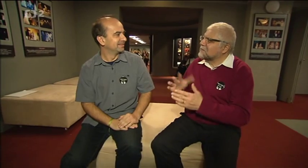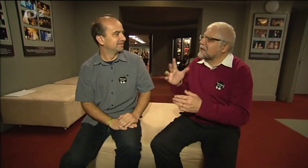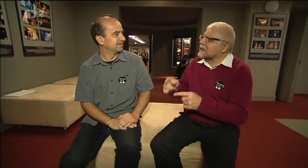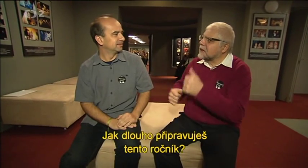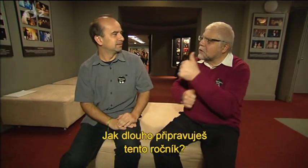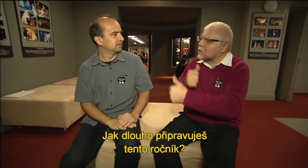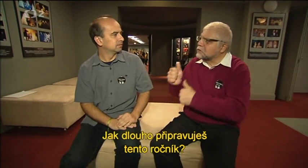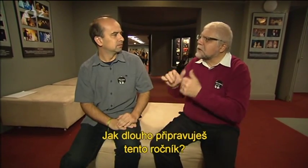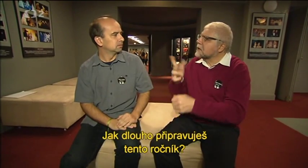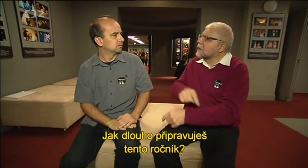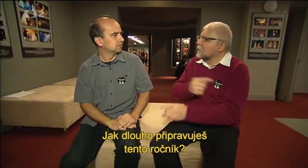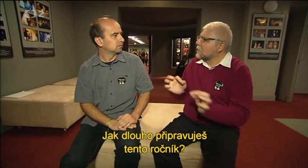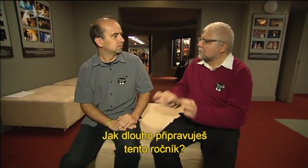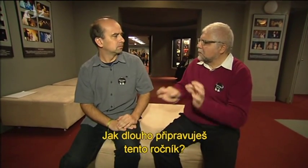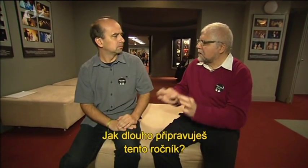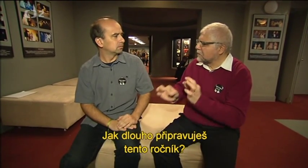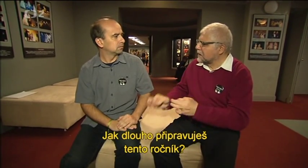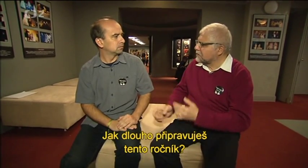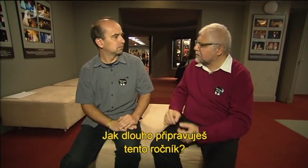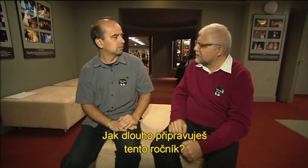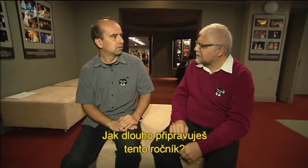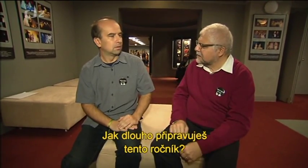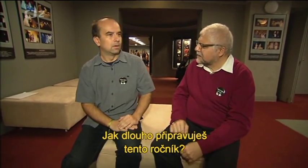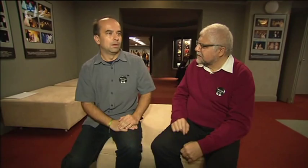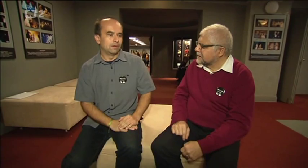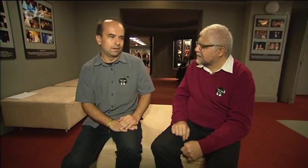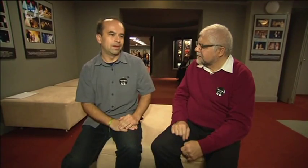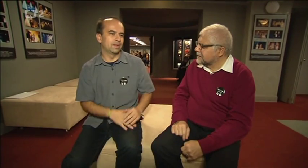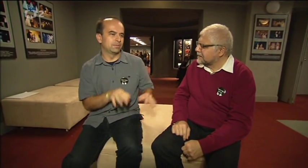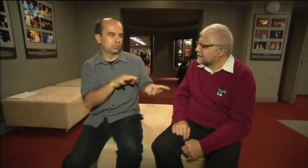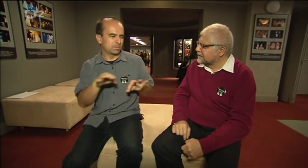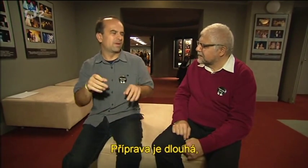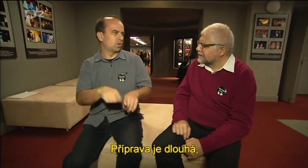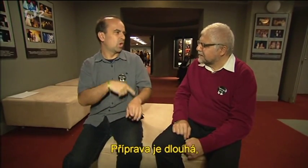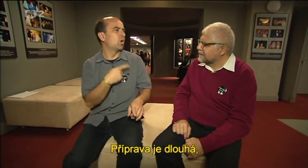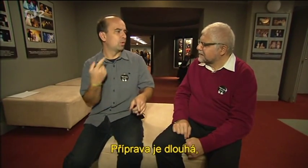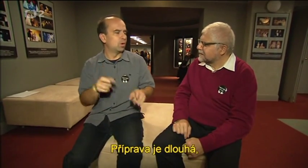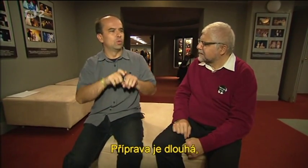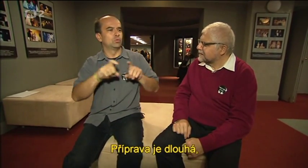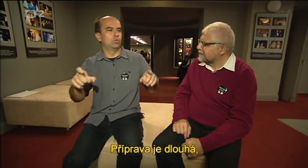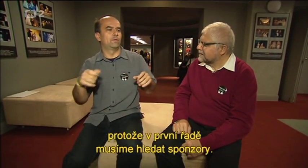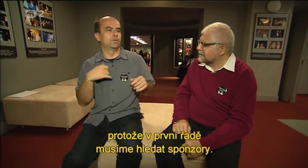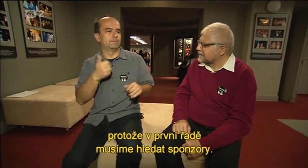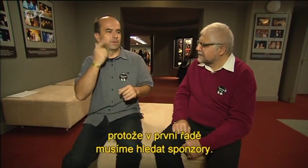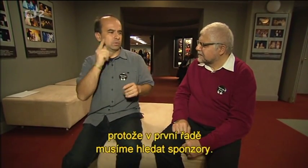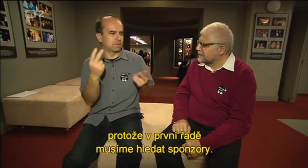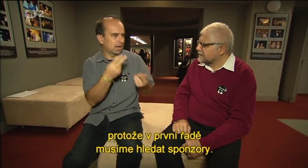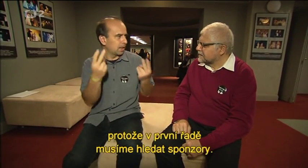Jak dlouho připravuješ právě tento ročník? Příprava je dlouhá, protože v první řadě musíme hledat